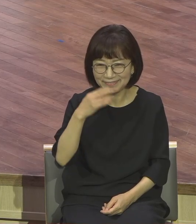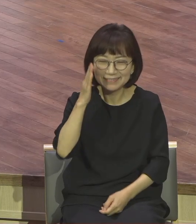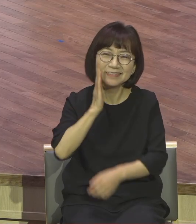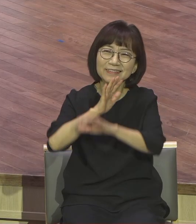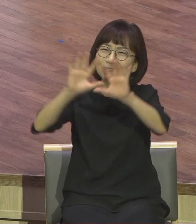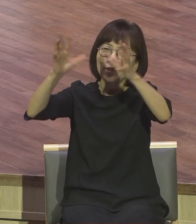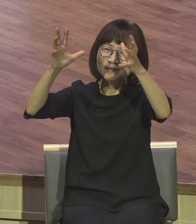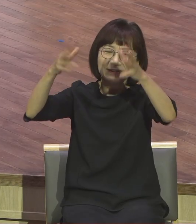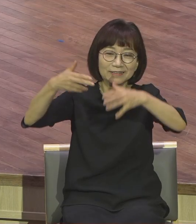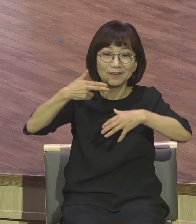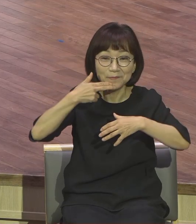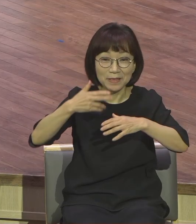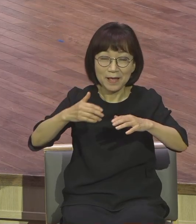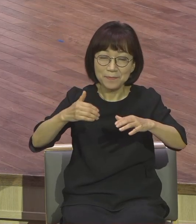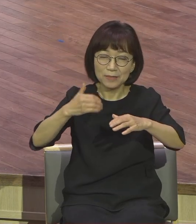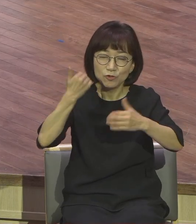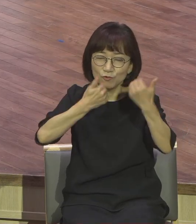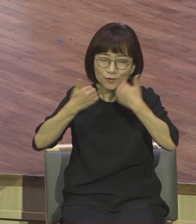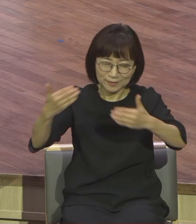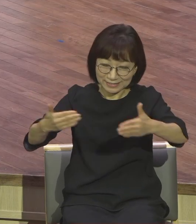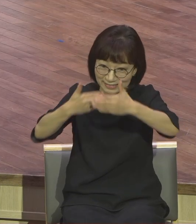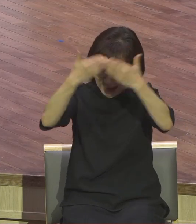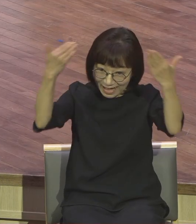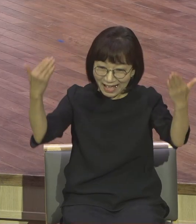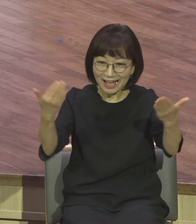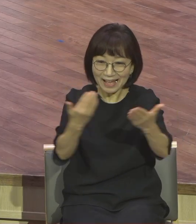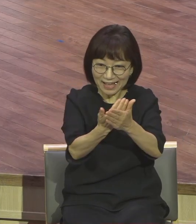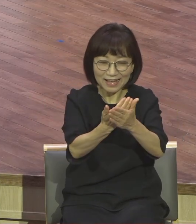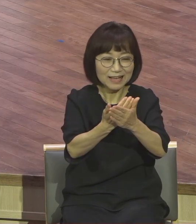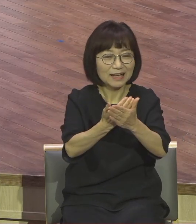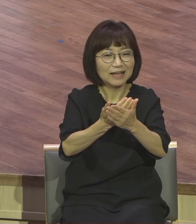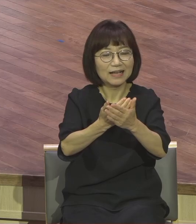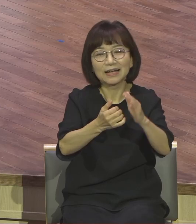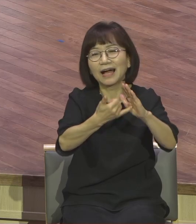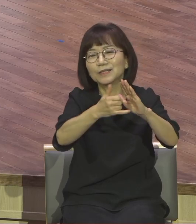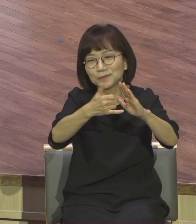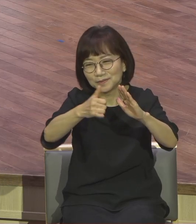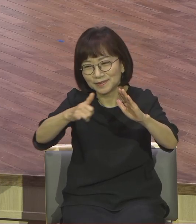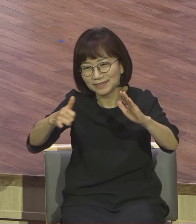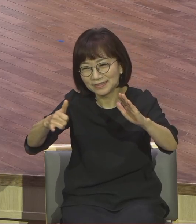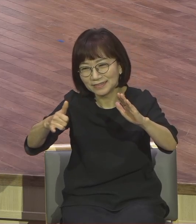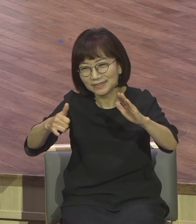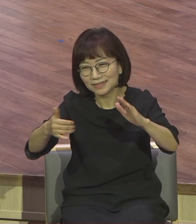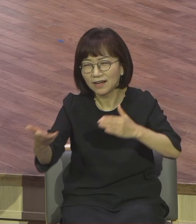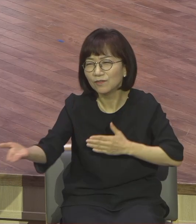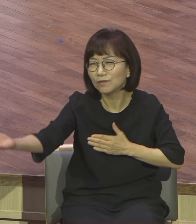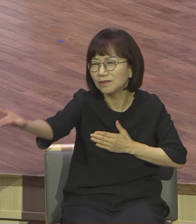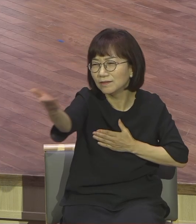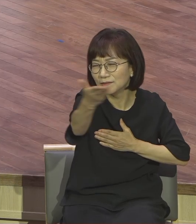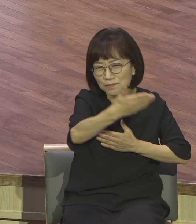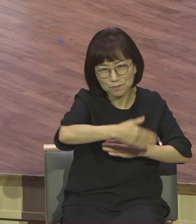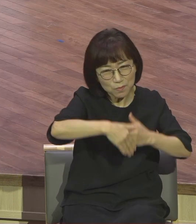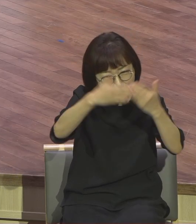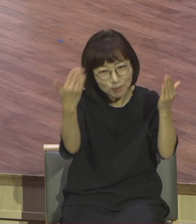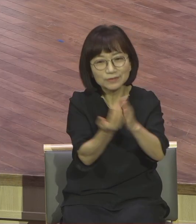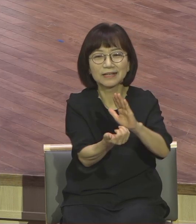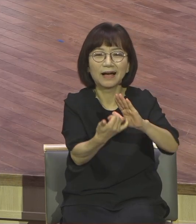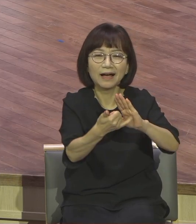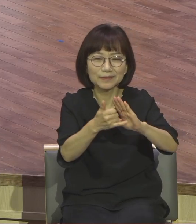모두 다 모아요. 주 안에서 한 가족이라. 한 가족이. 그래서 그래서 땅에서부터 이런